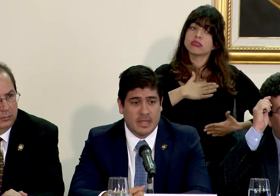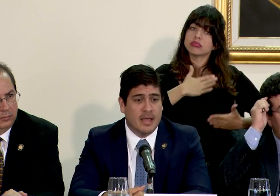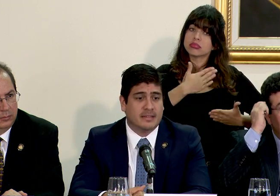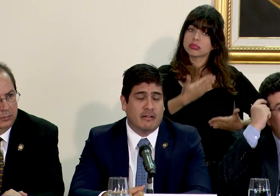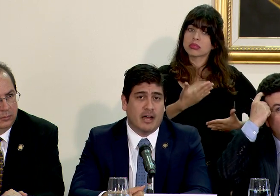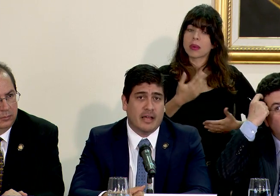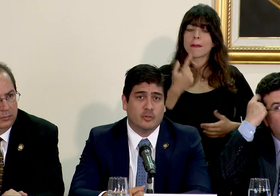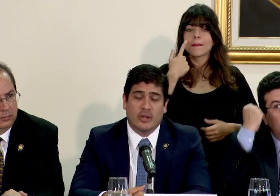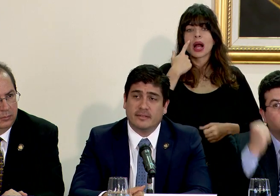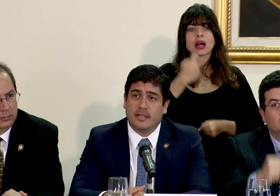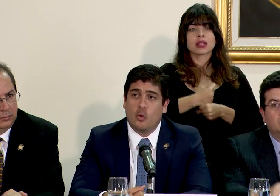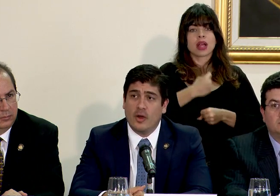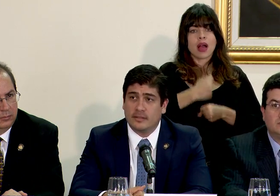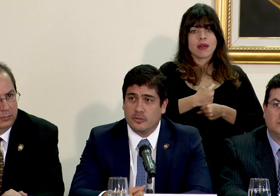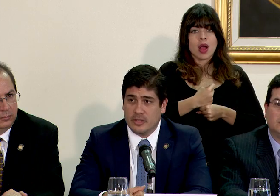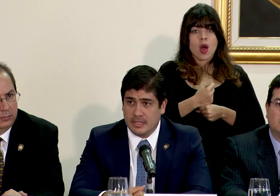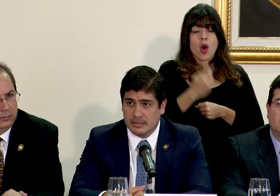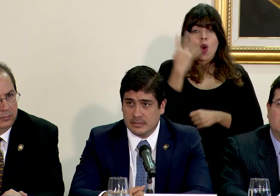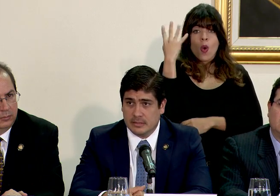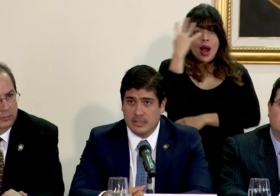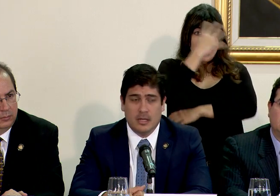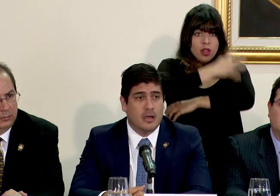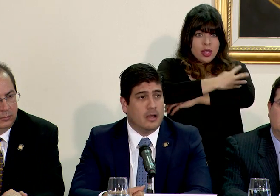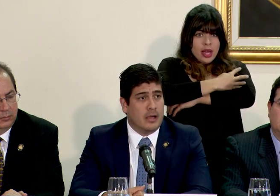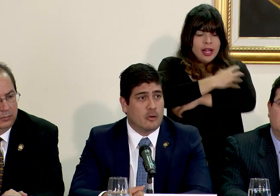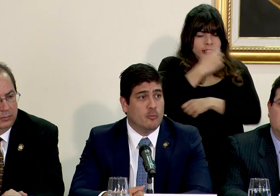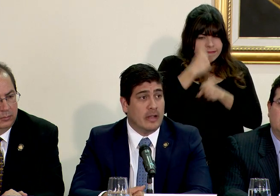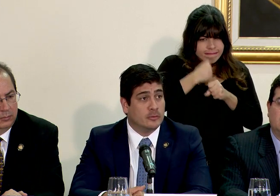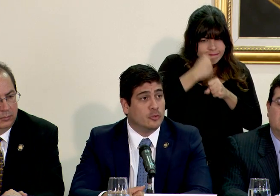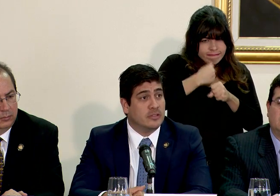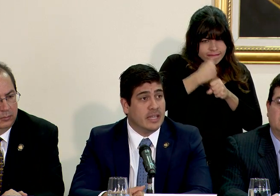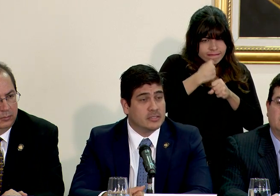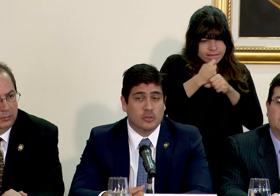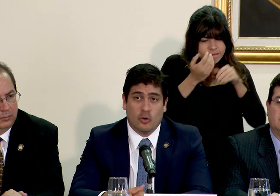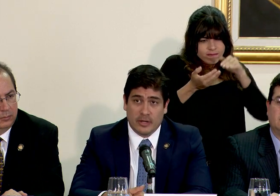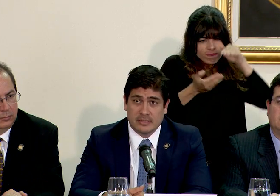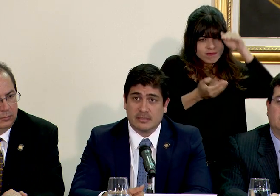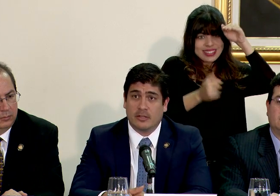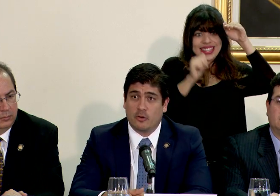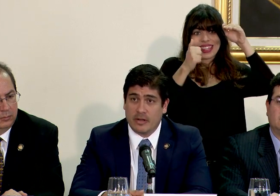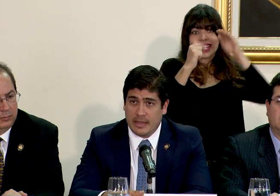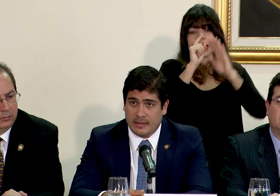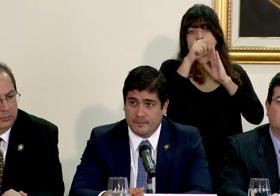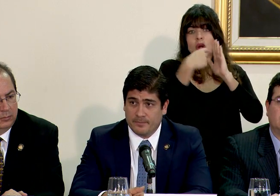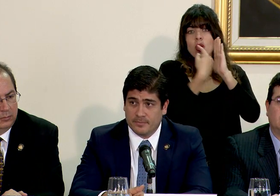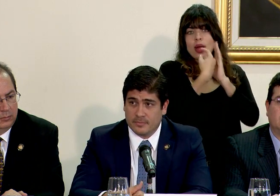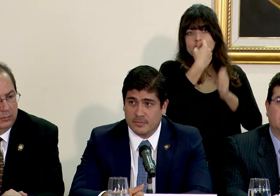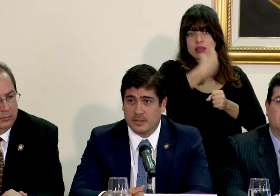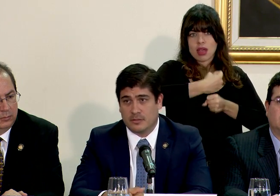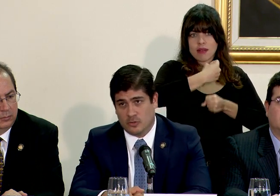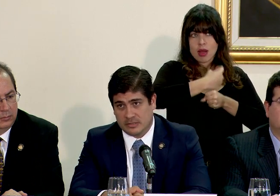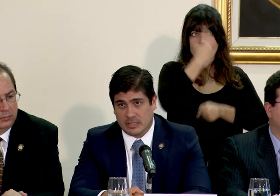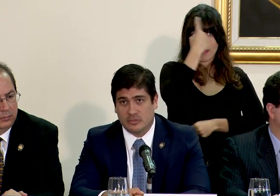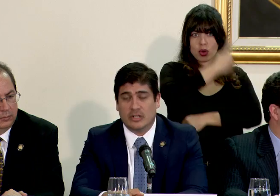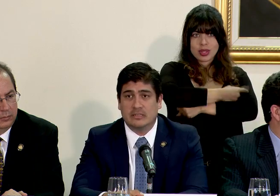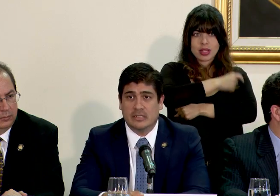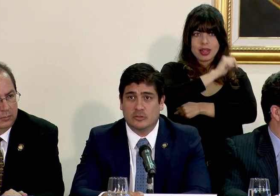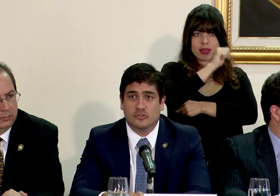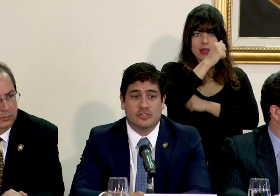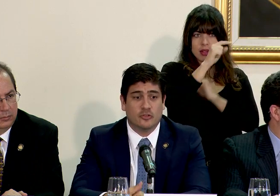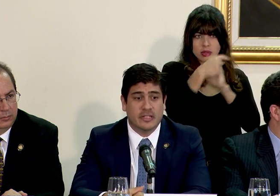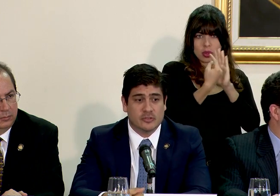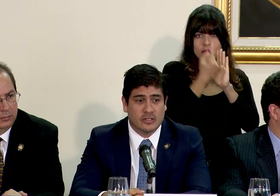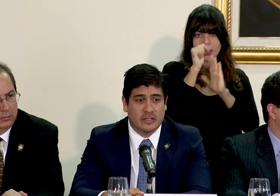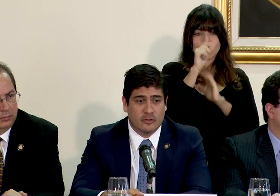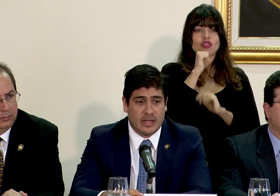para trabajar durante cuatro días acumulando 10 horas de jornada, no las tradicionales